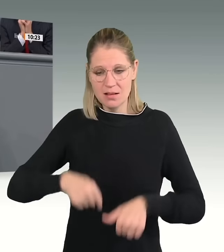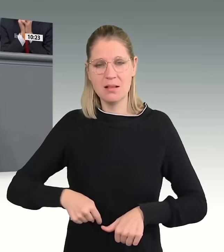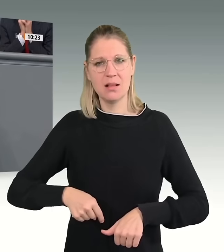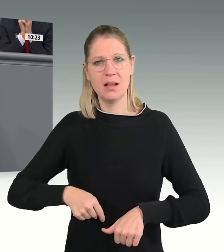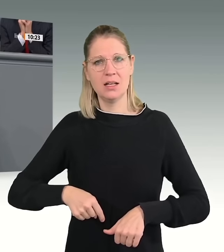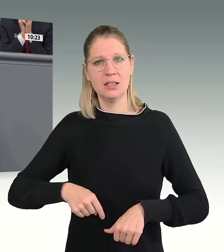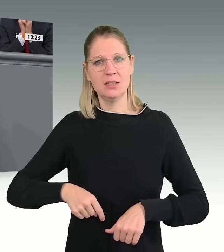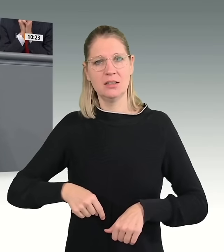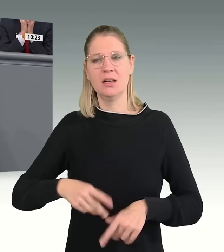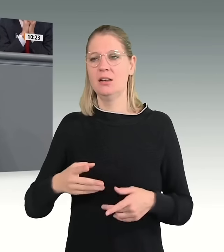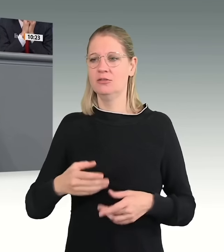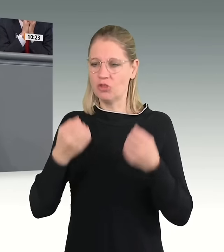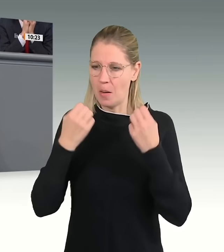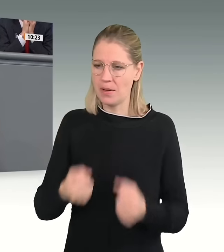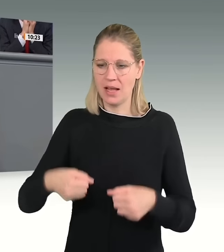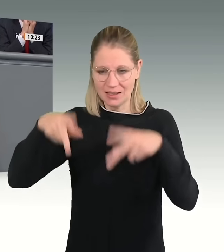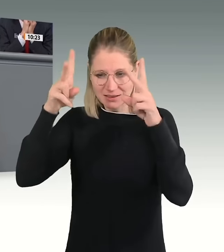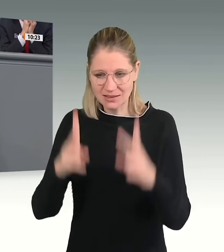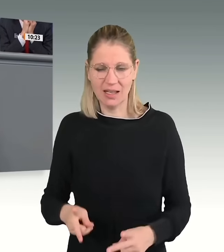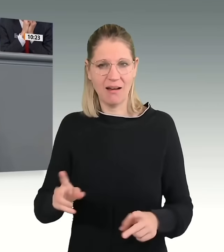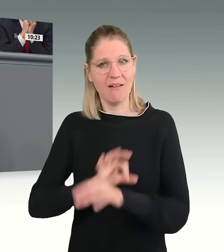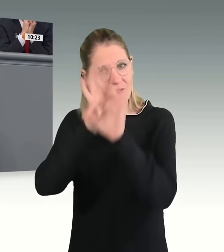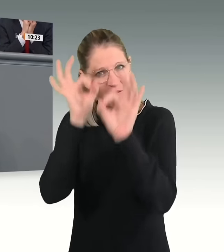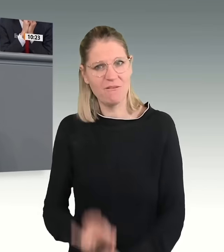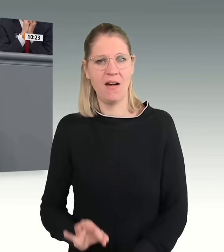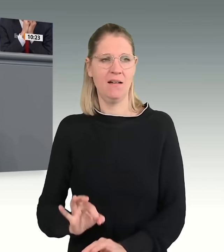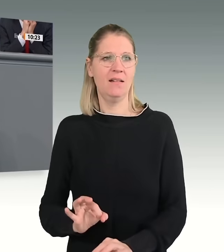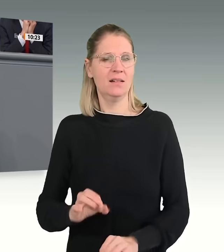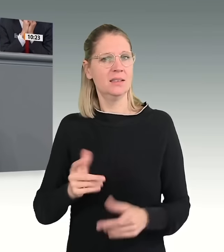die Sicherheit und den inneren Frieden in unserer Gesellschaft.